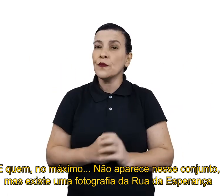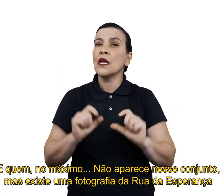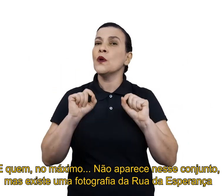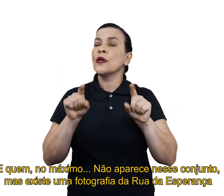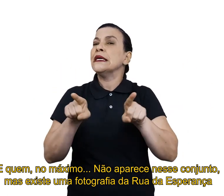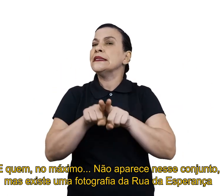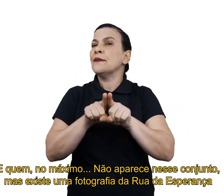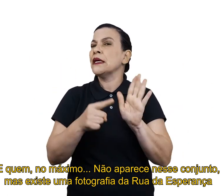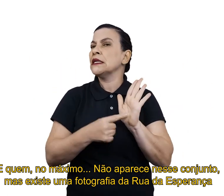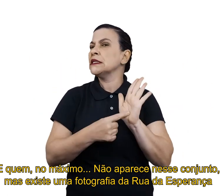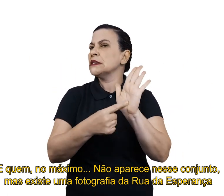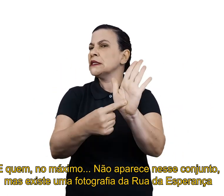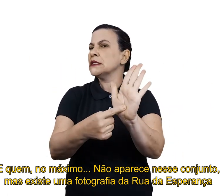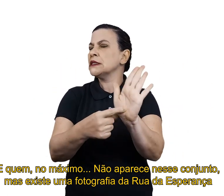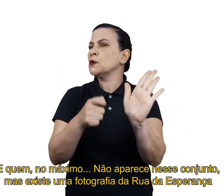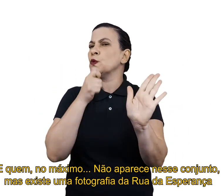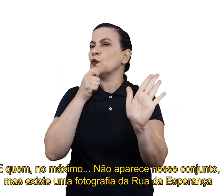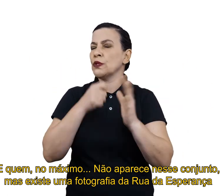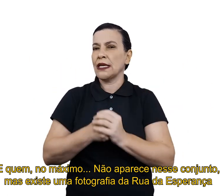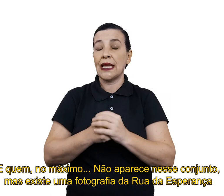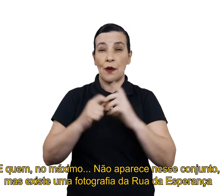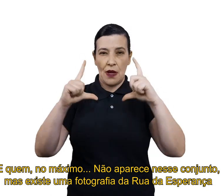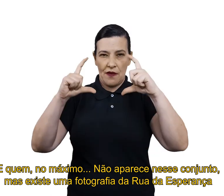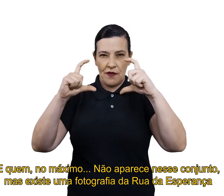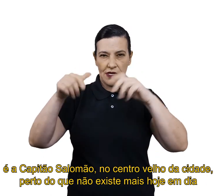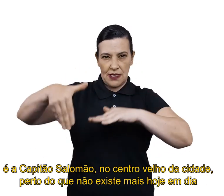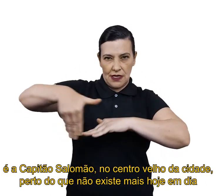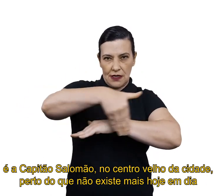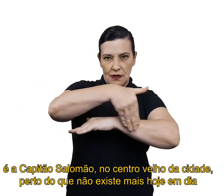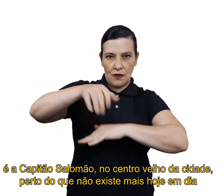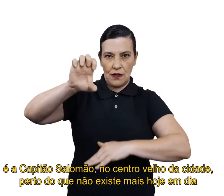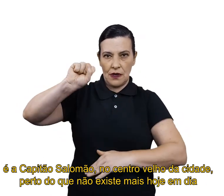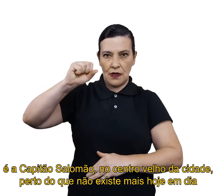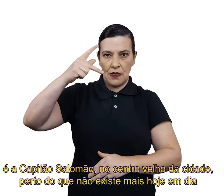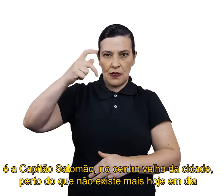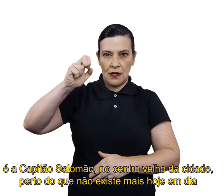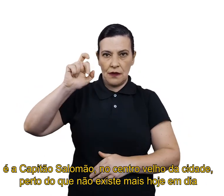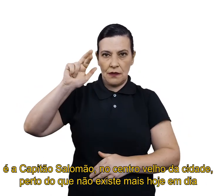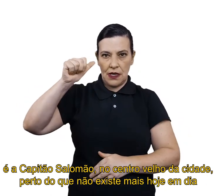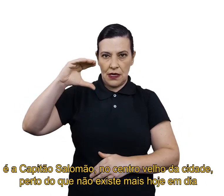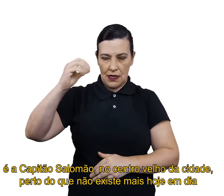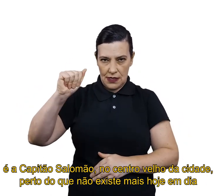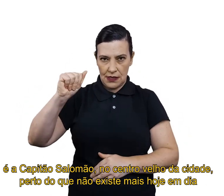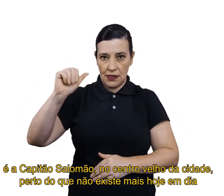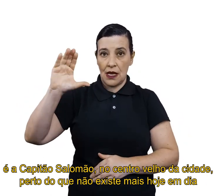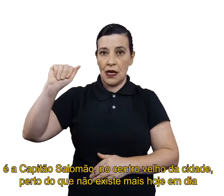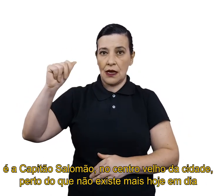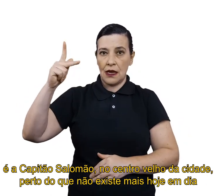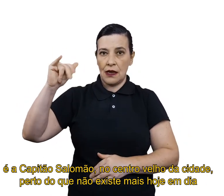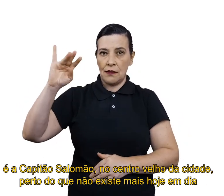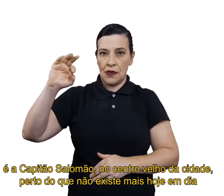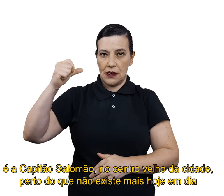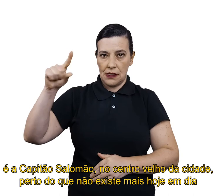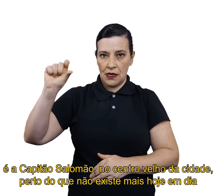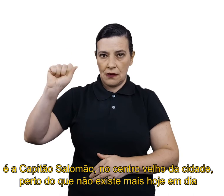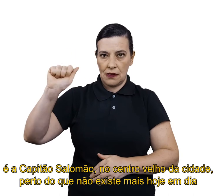não aparece nesse conjunto, mas existe uma fotografia da Rua da Esperança, é a Capitão Salomão, no centro velho da cidade,